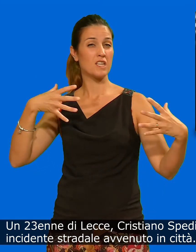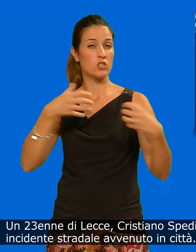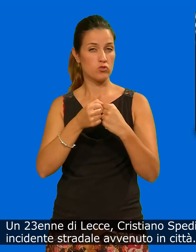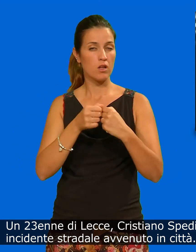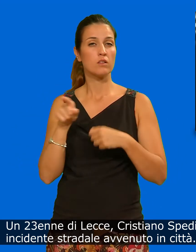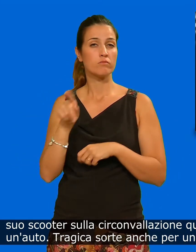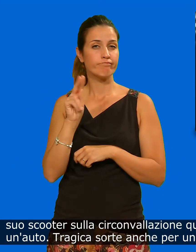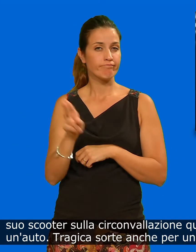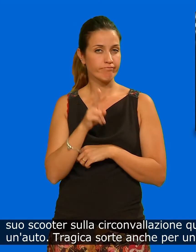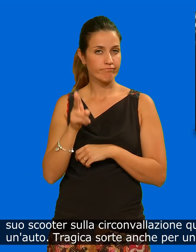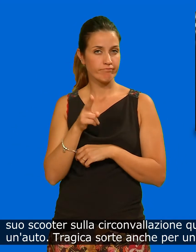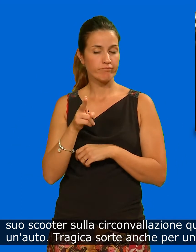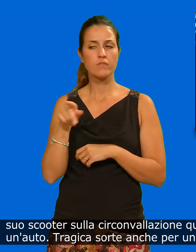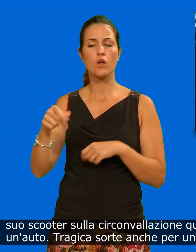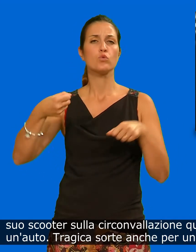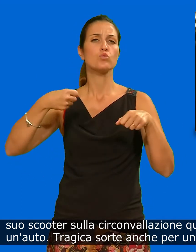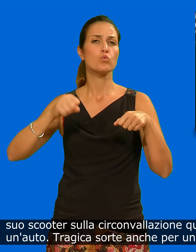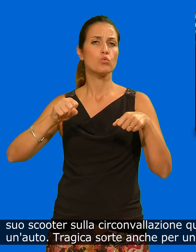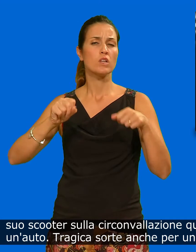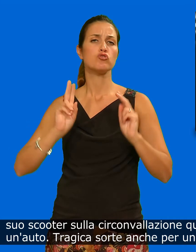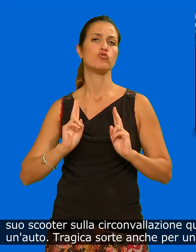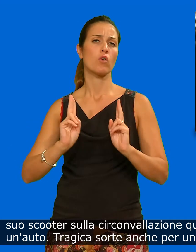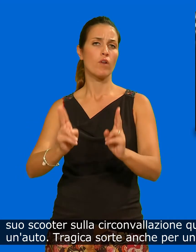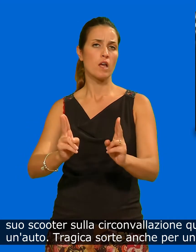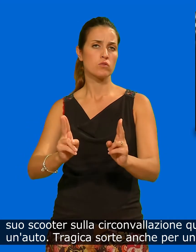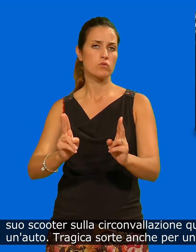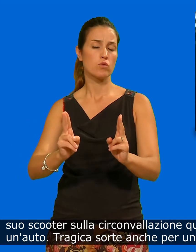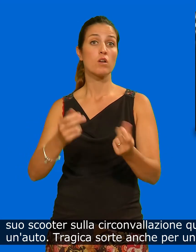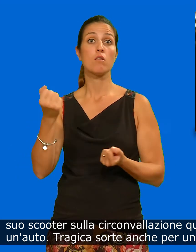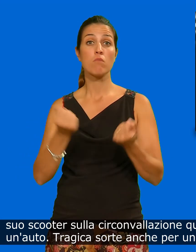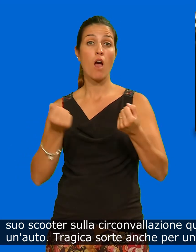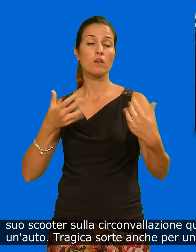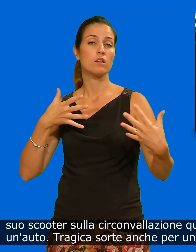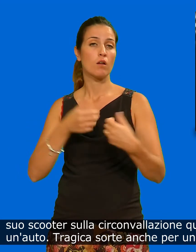era a bordo del suo scooter sulla circonvallazione quando è stato travolto da un'auto